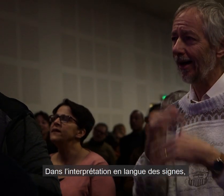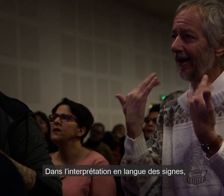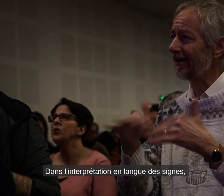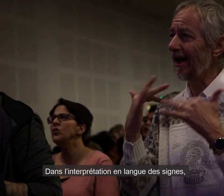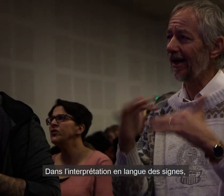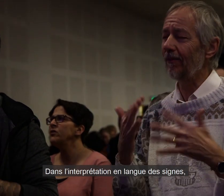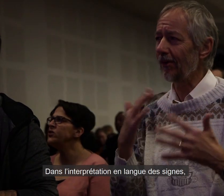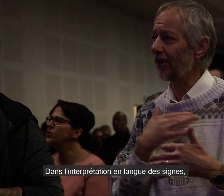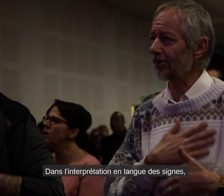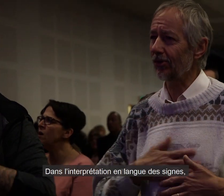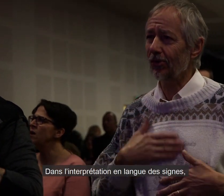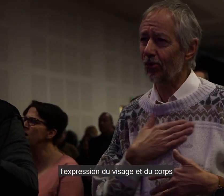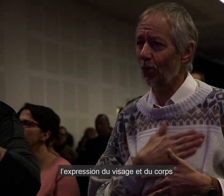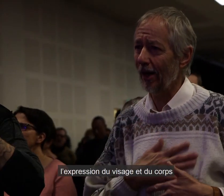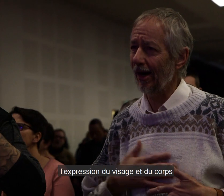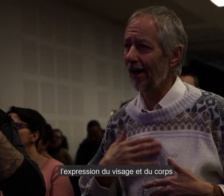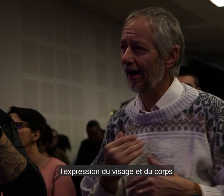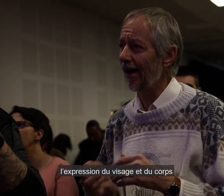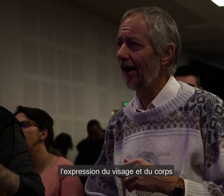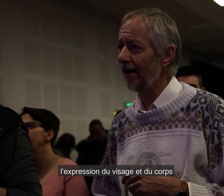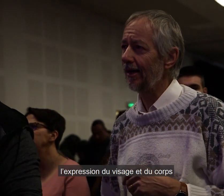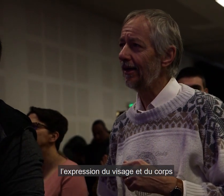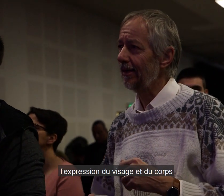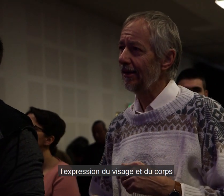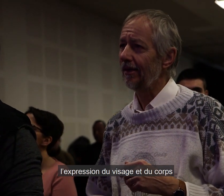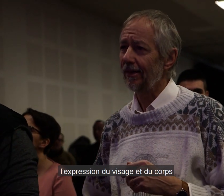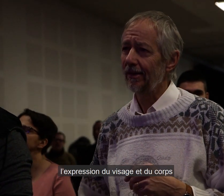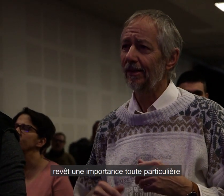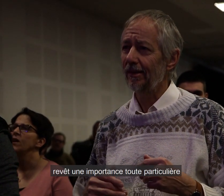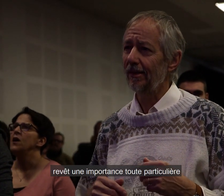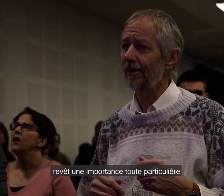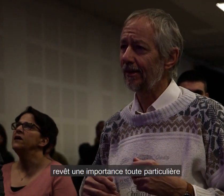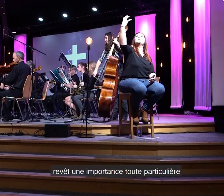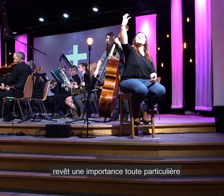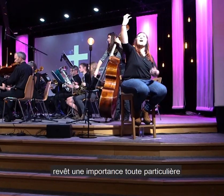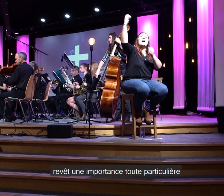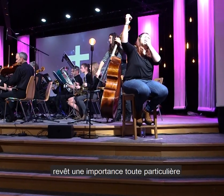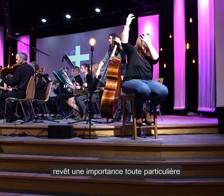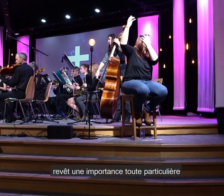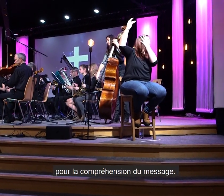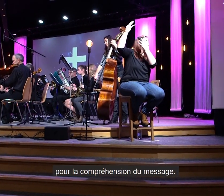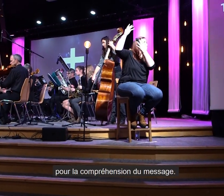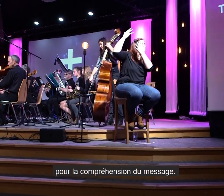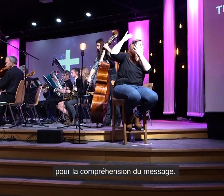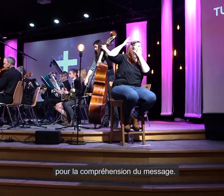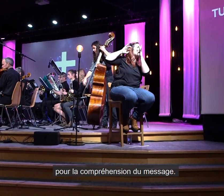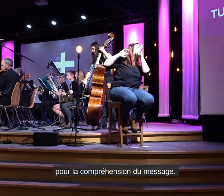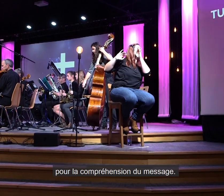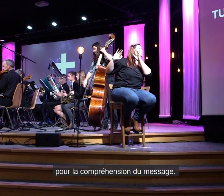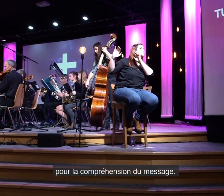'interprétation en langue des signes, l'expression du visage et du corps revêt une importance toute particulière pour la compréhension du message.